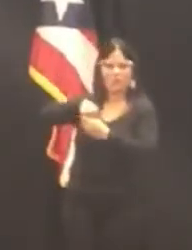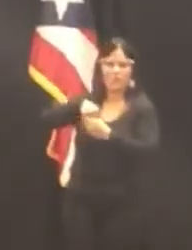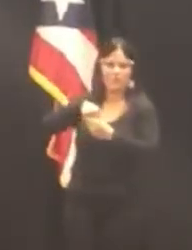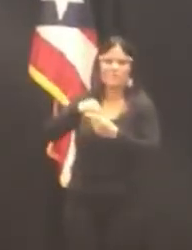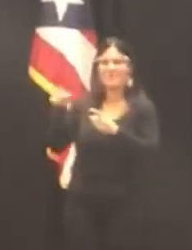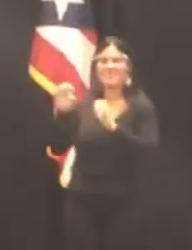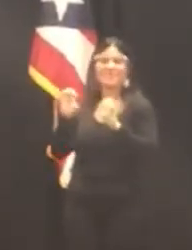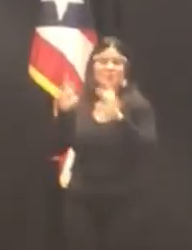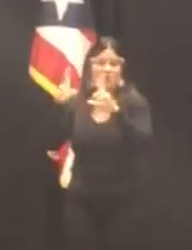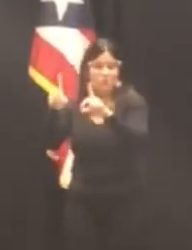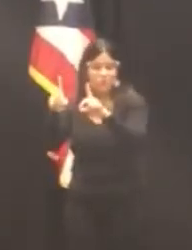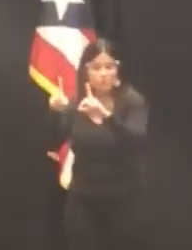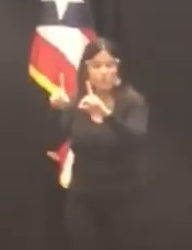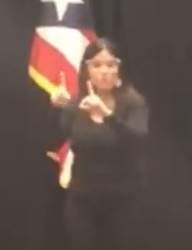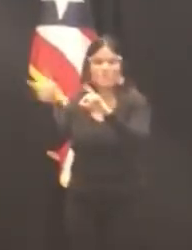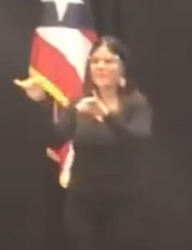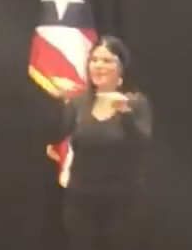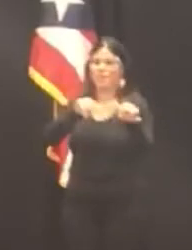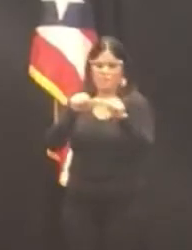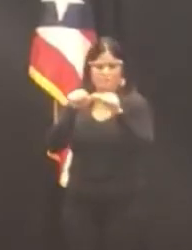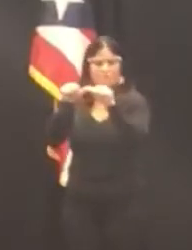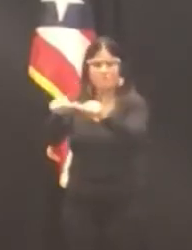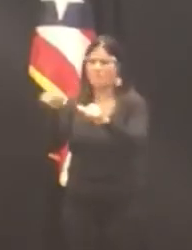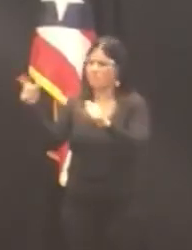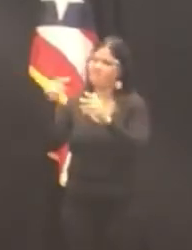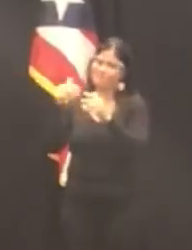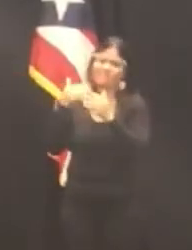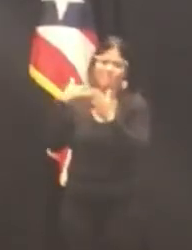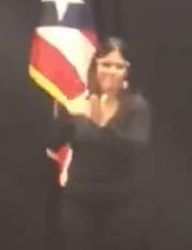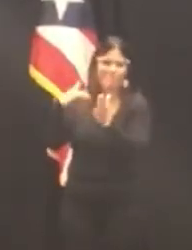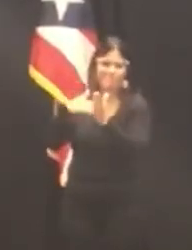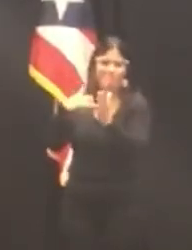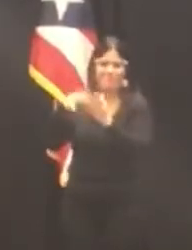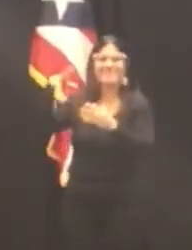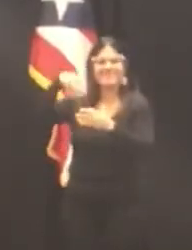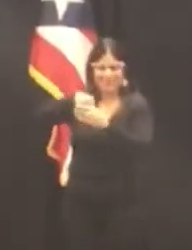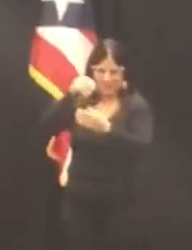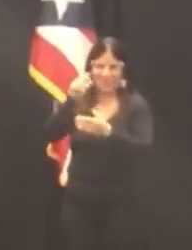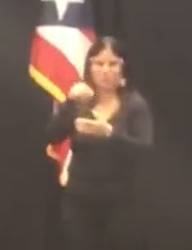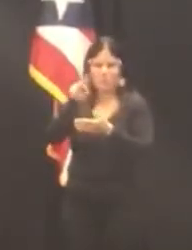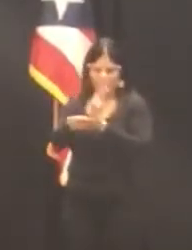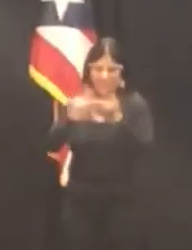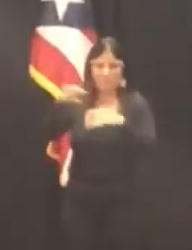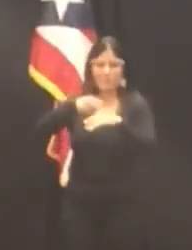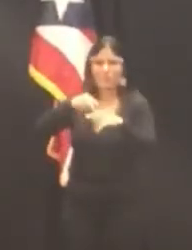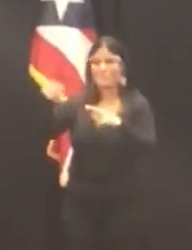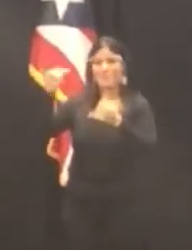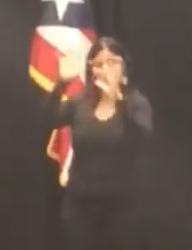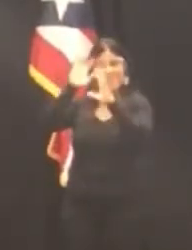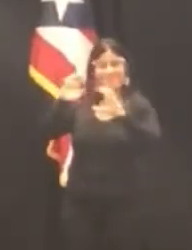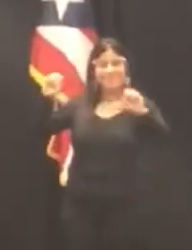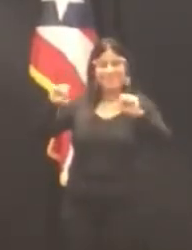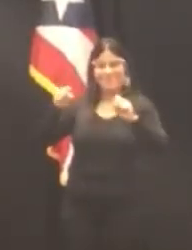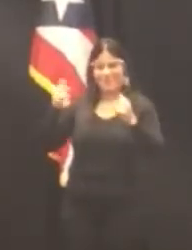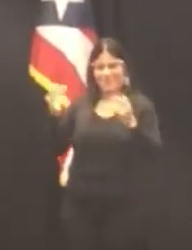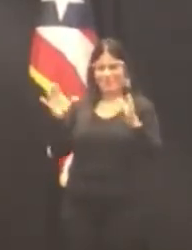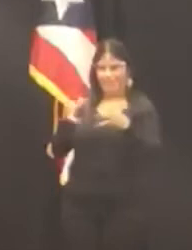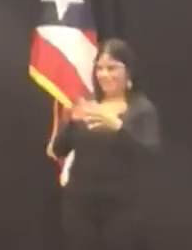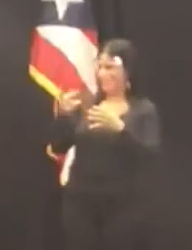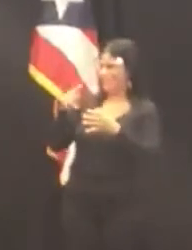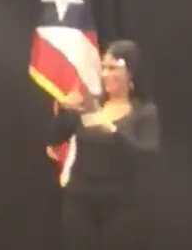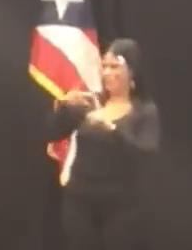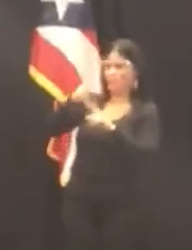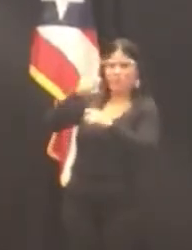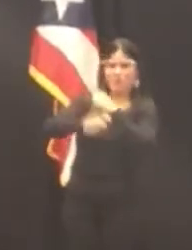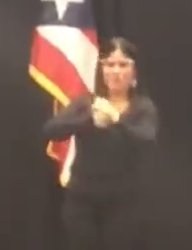Universidad de Puerto Rico, siendo Maritere Mártir la presidenta de la clase en el segundo año. Mientras